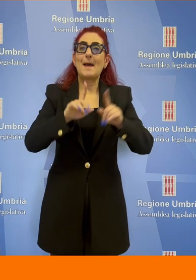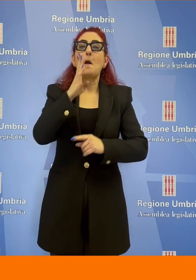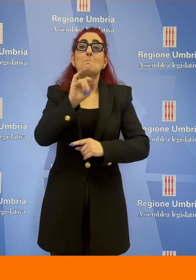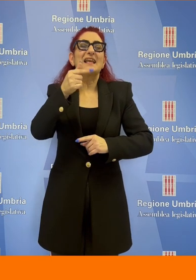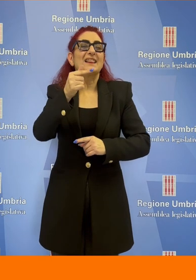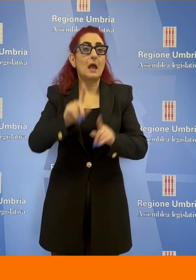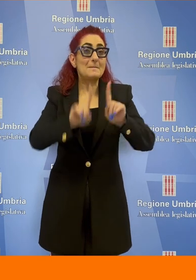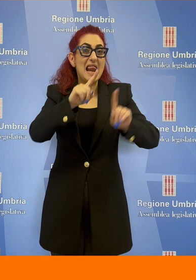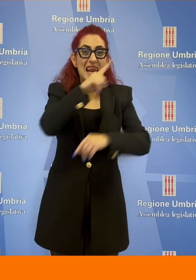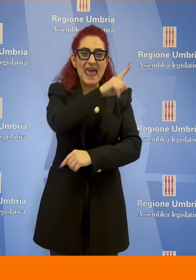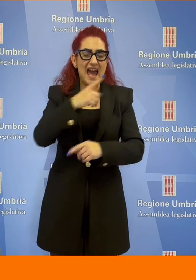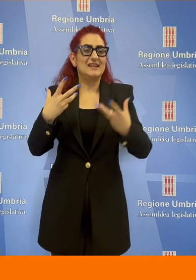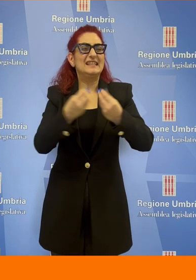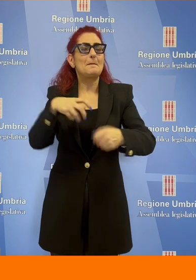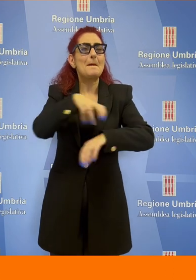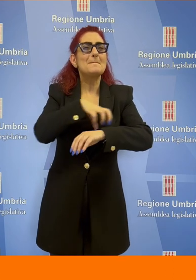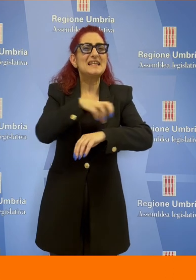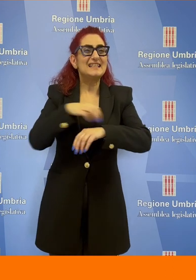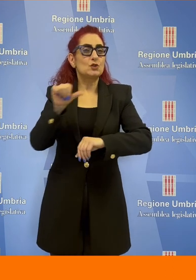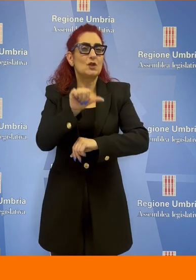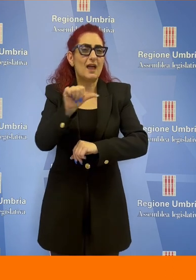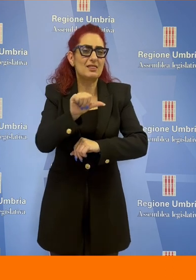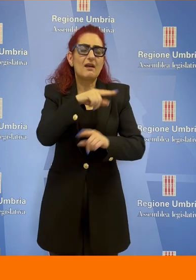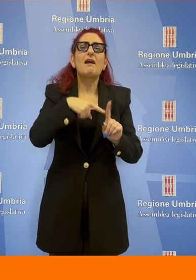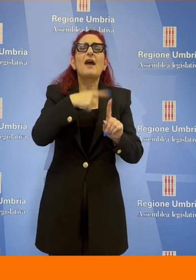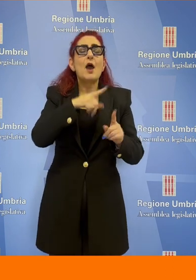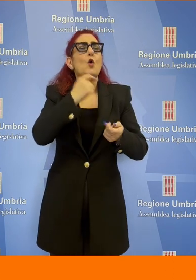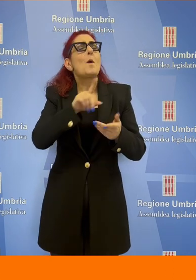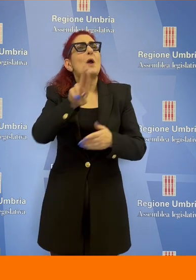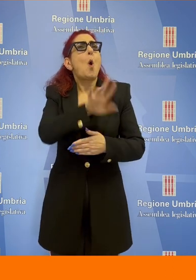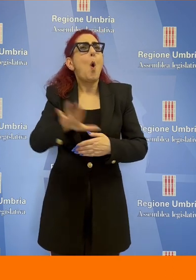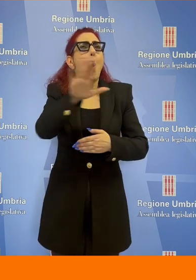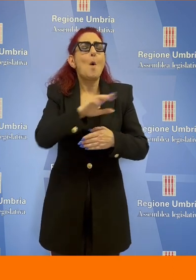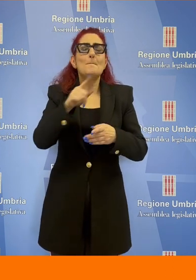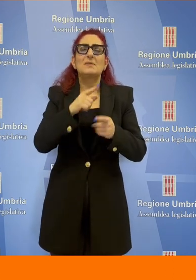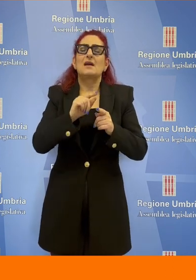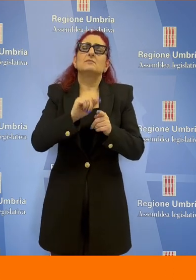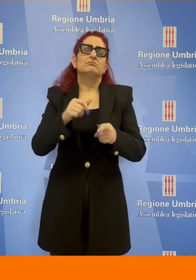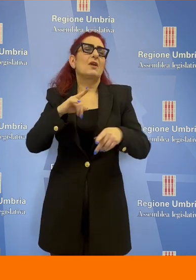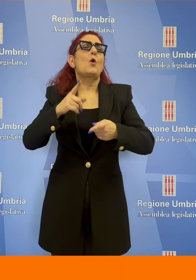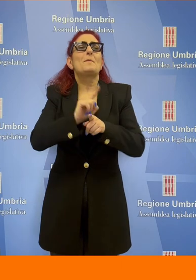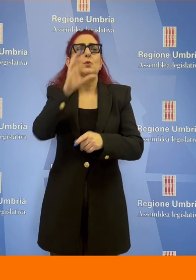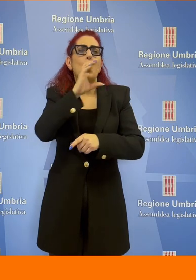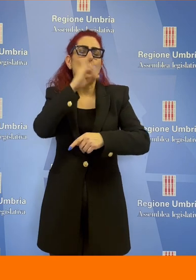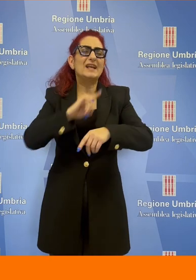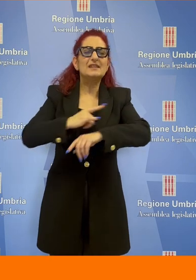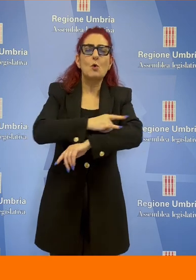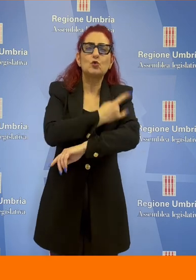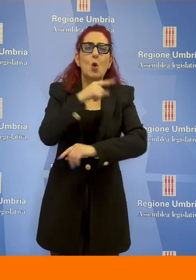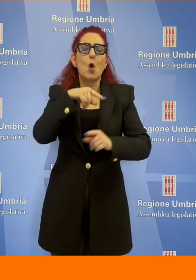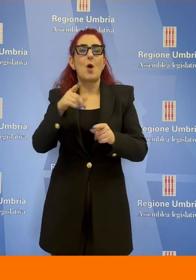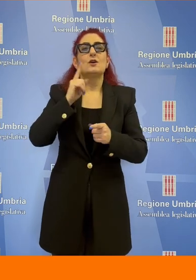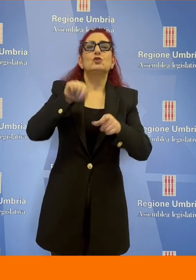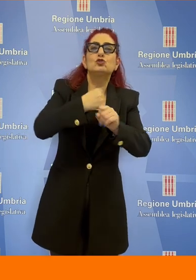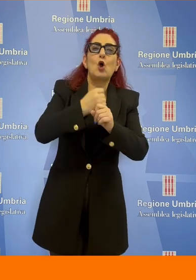Santanchè sull'Umbria leader del turismo slow per storia e natura e capofila nazionale del progetto Turismo